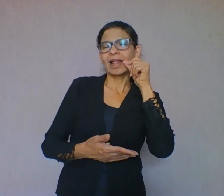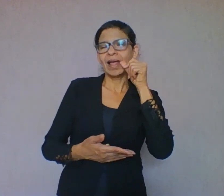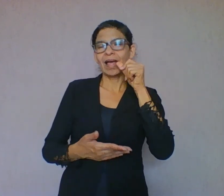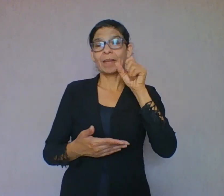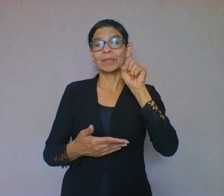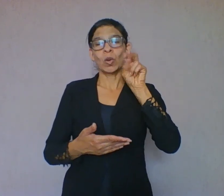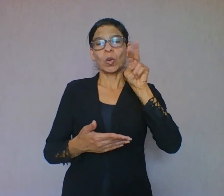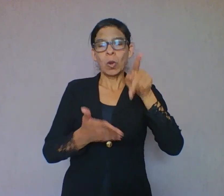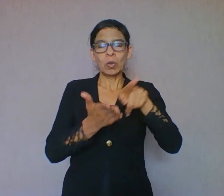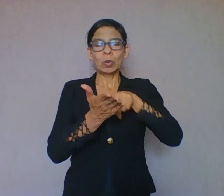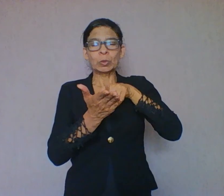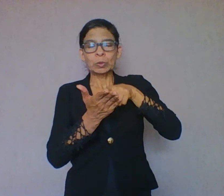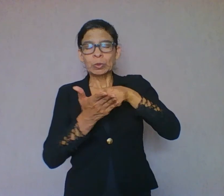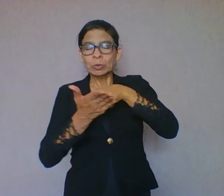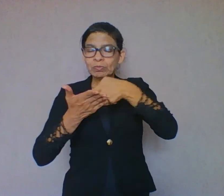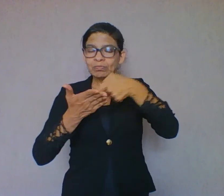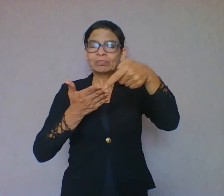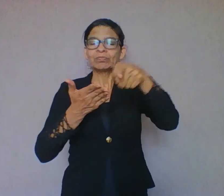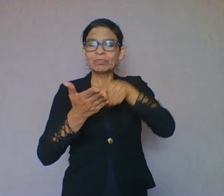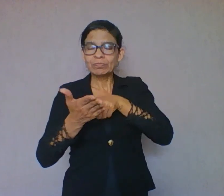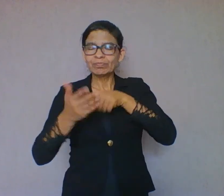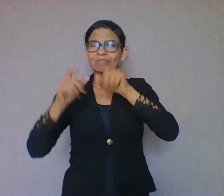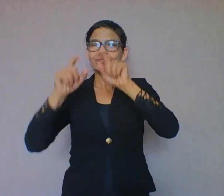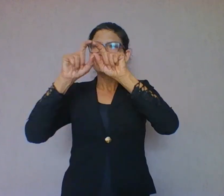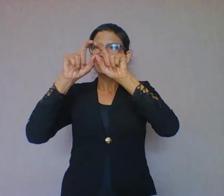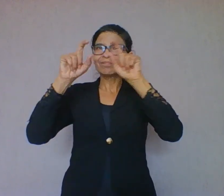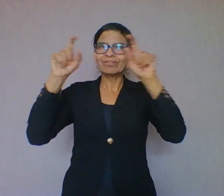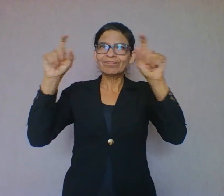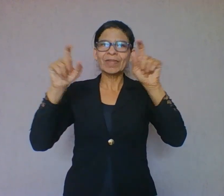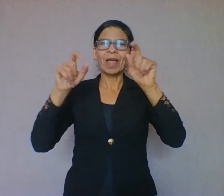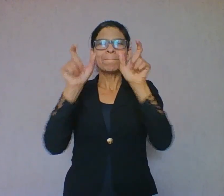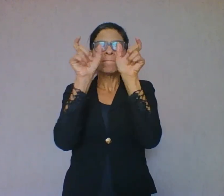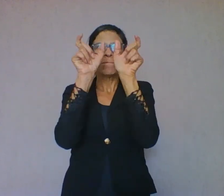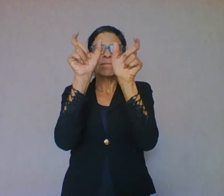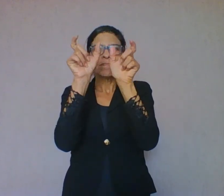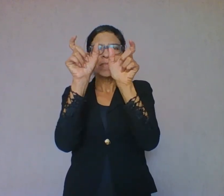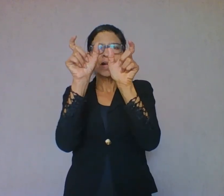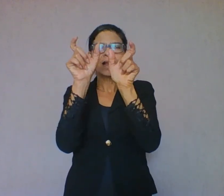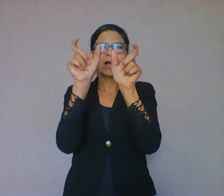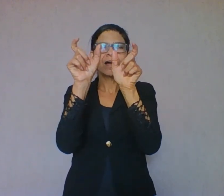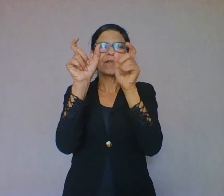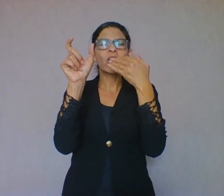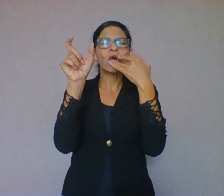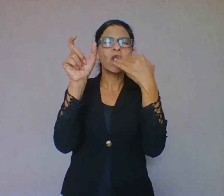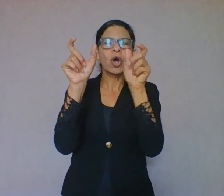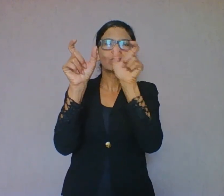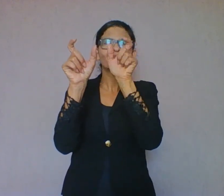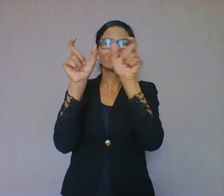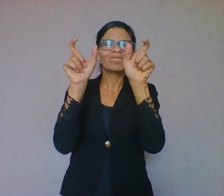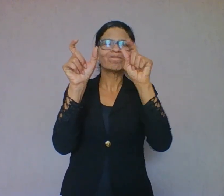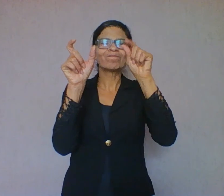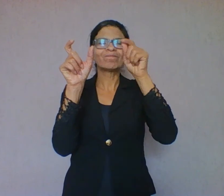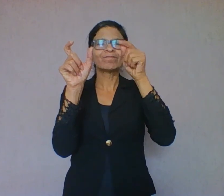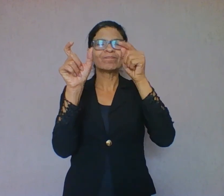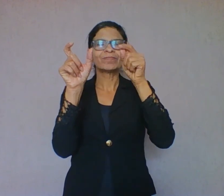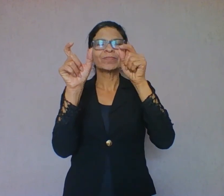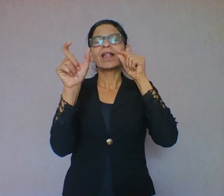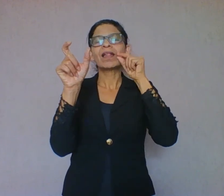-chave. Ou seja, as palavras mais importantes. Por meio delas, podemos reconstituir o sentido de um texto e até